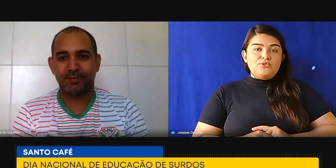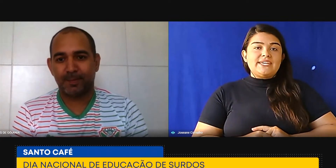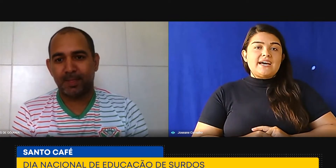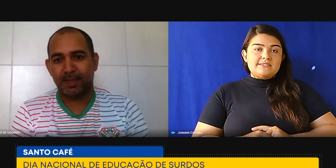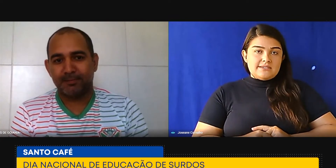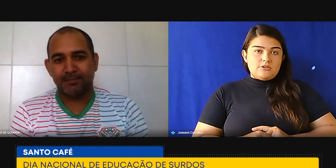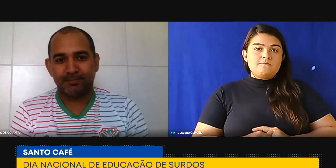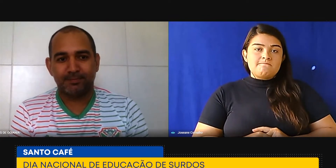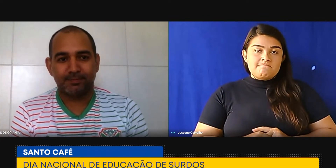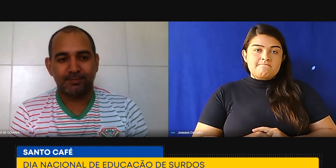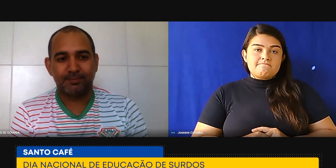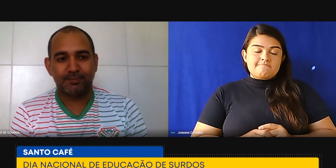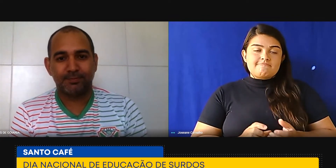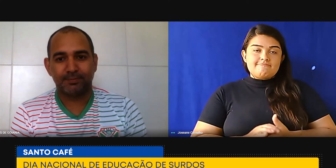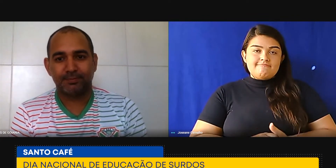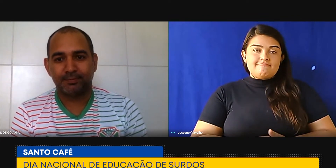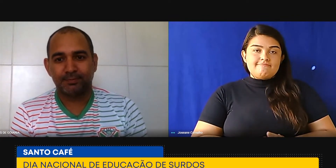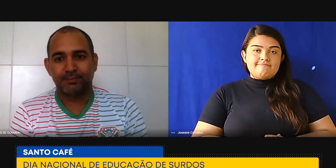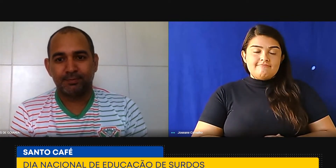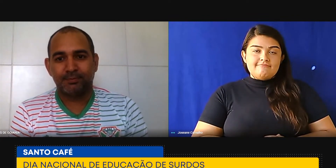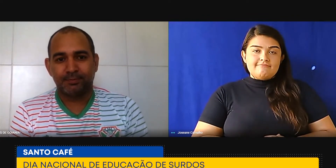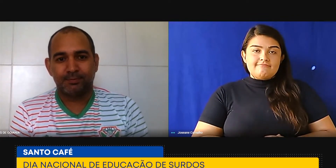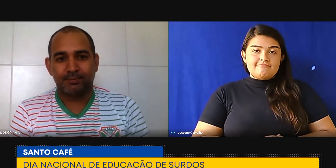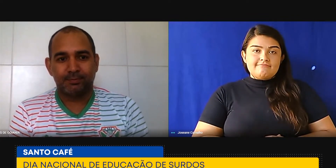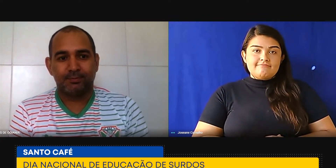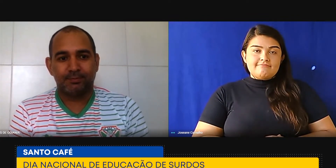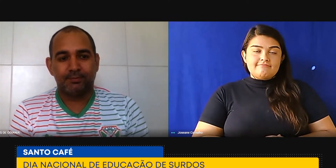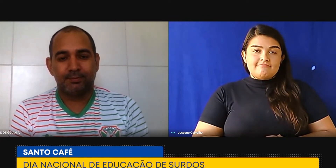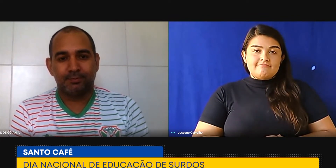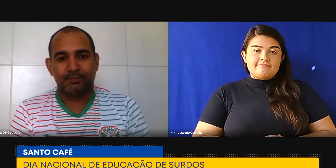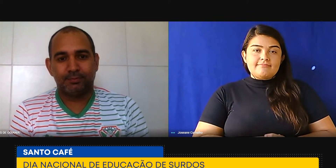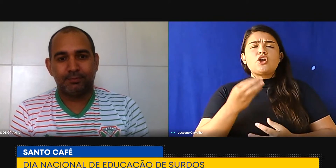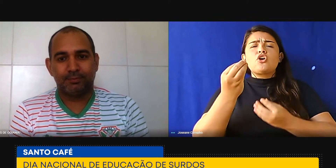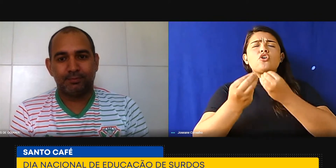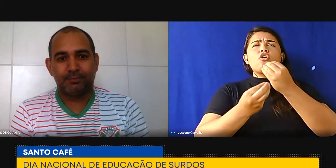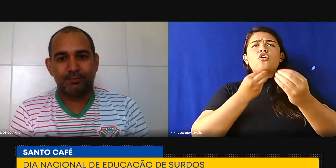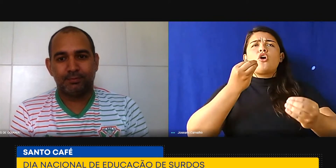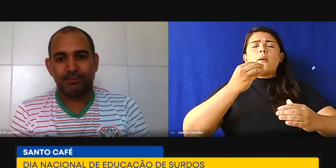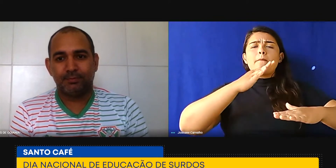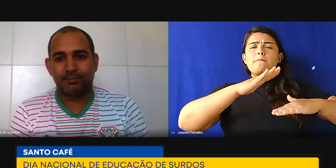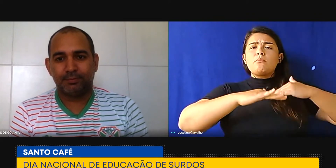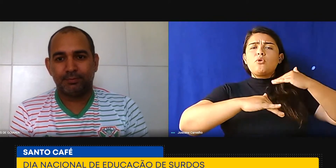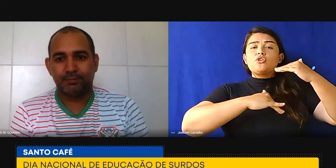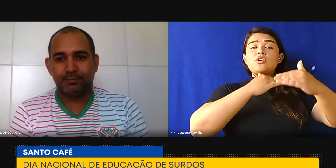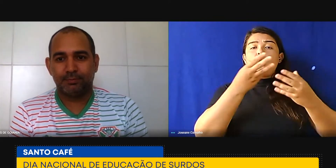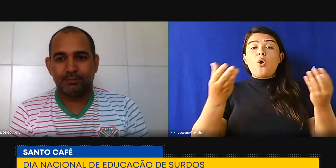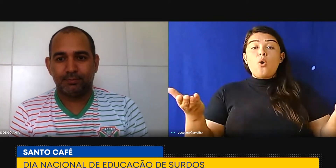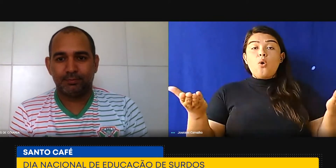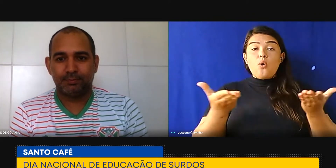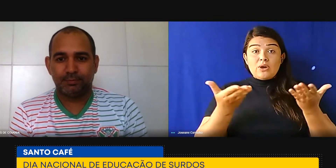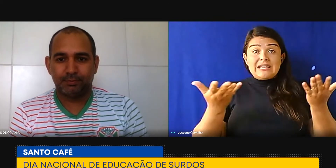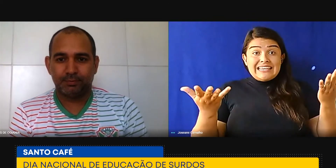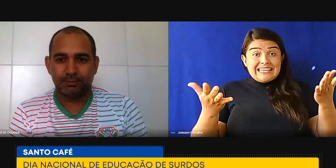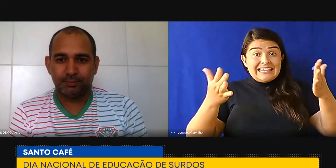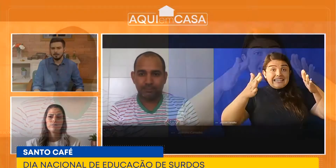comunicação. Como é que tem sido o processo de inclusão do aluno surdo na rede pública de ensino?